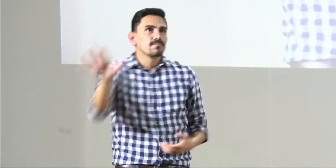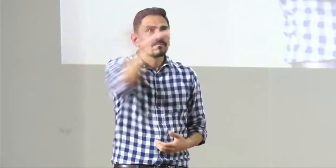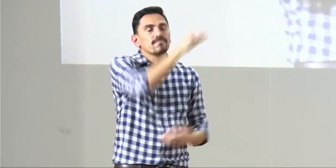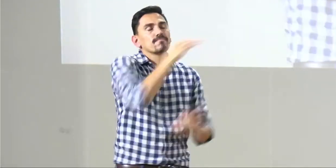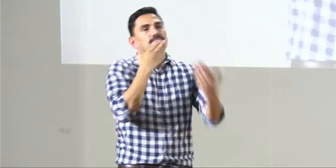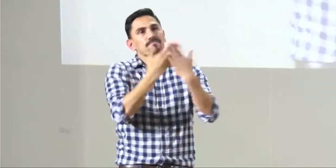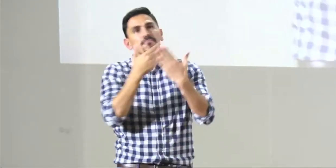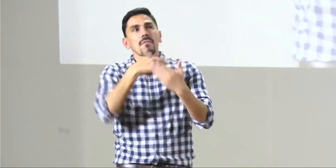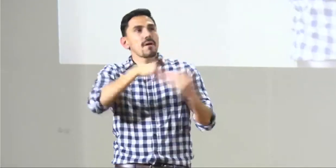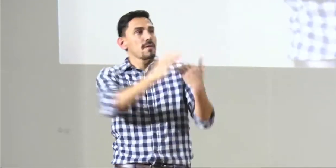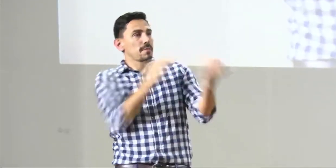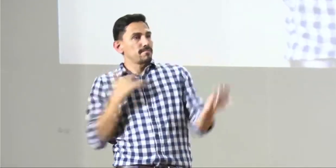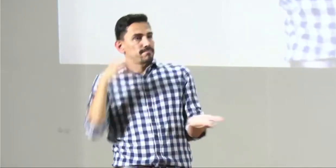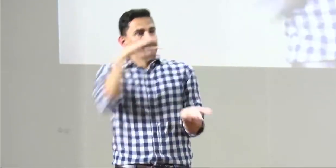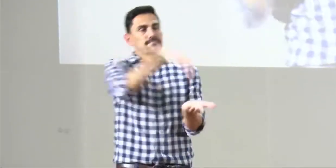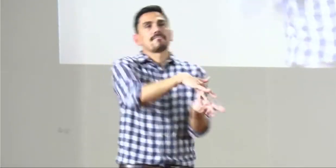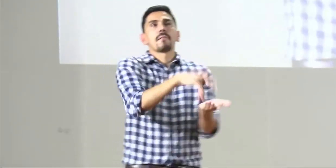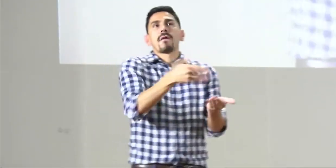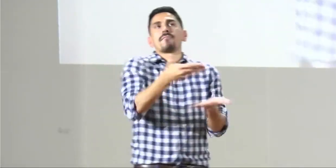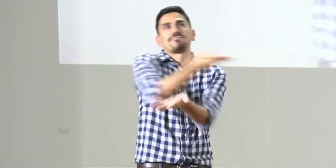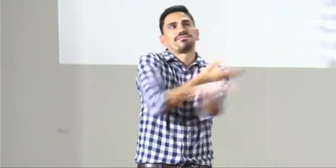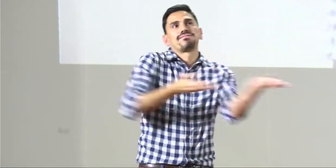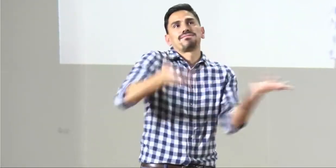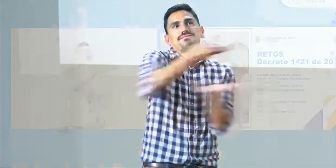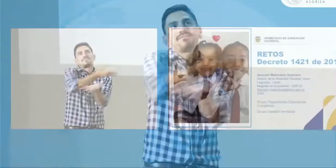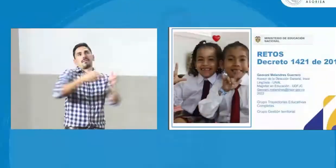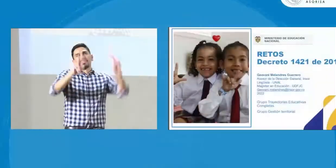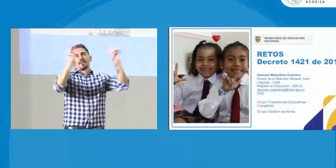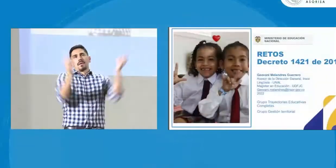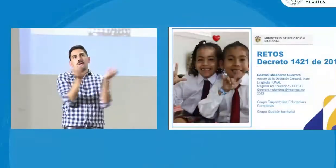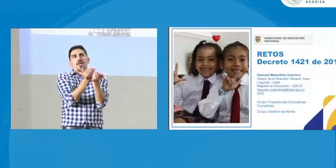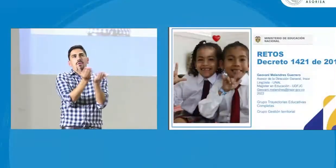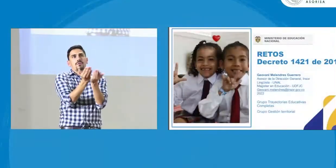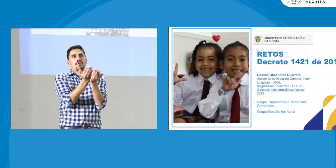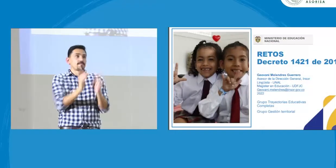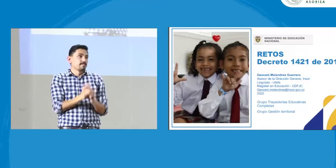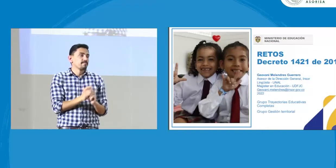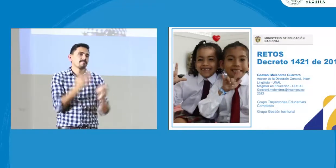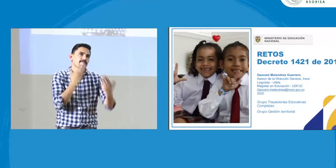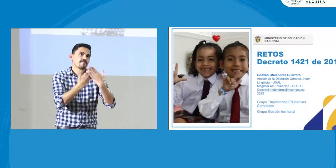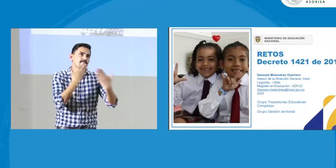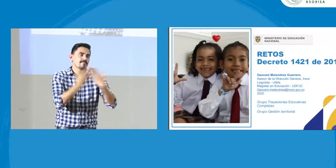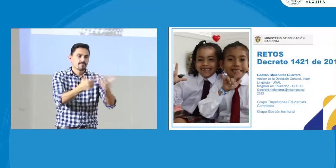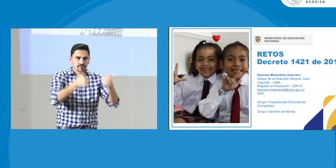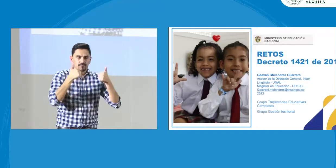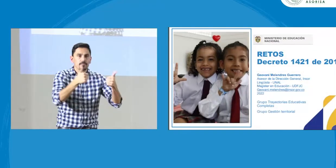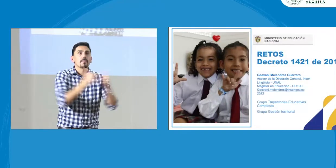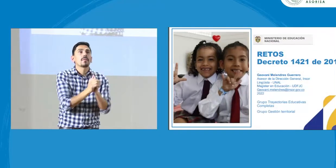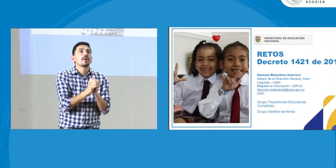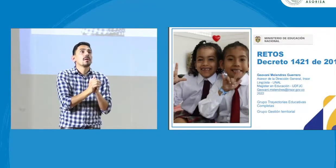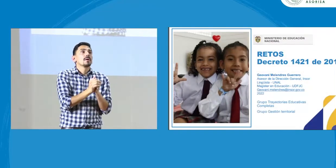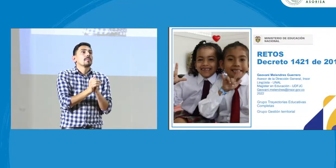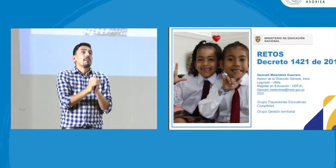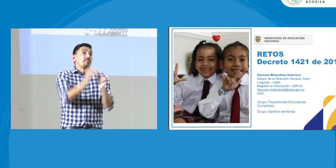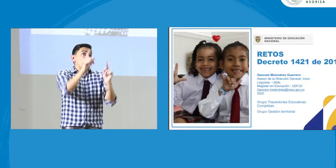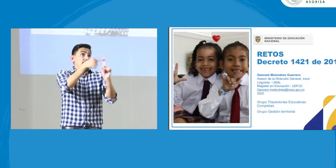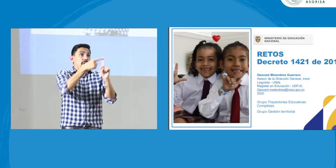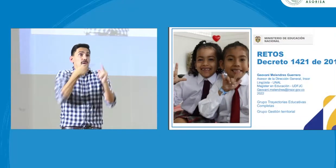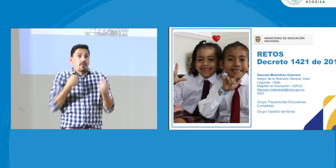parte del equipo del INSOR, quien envía sus saludos para estar aquí en el tema de educación. Muchísimas gracias para